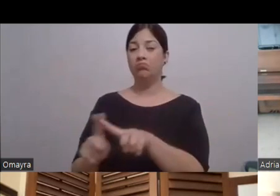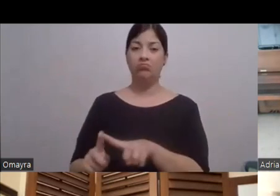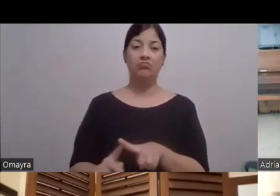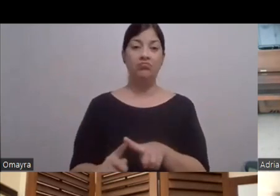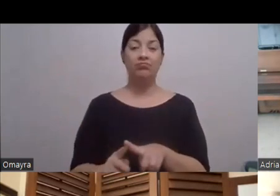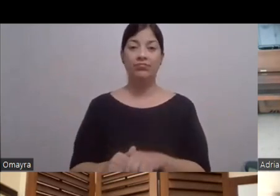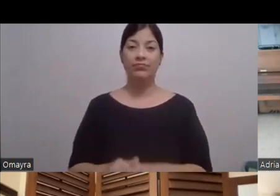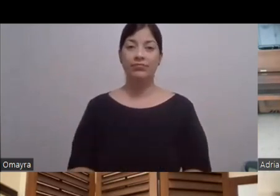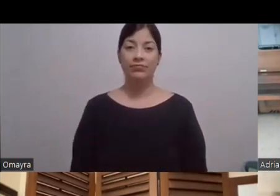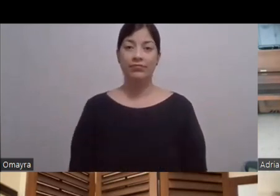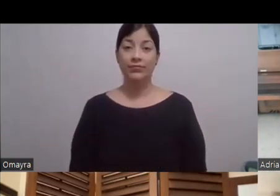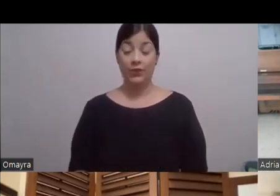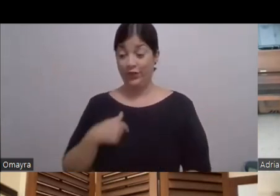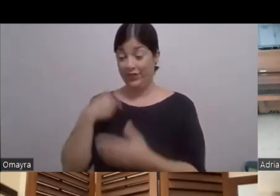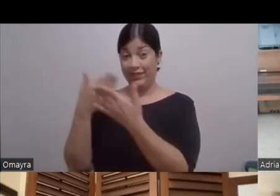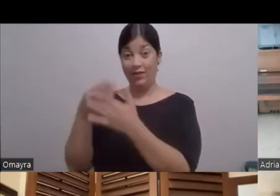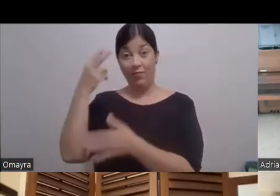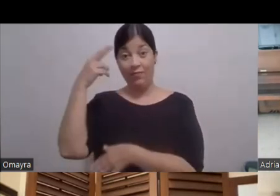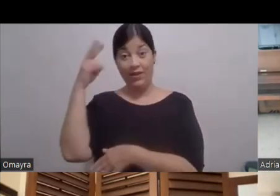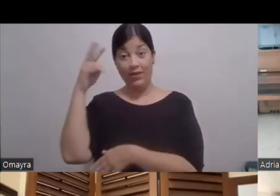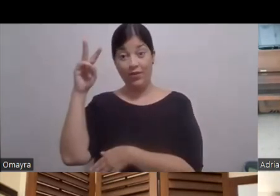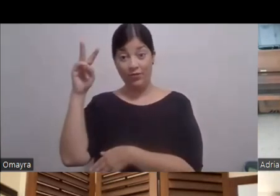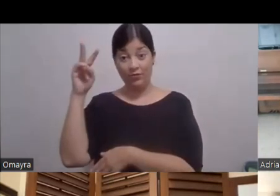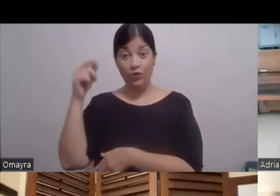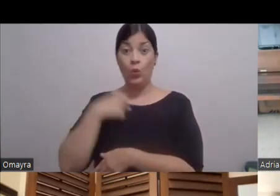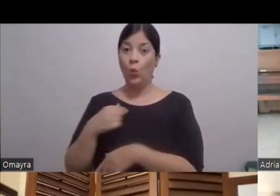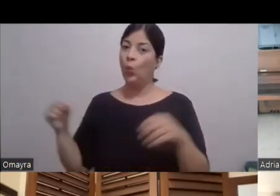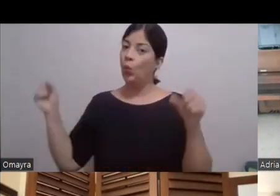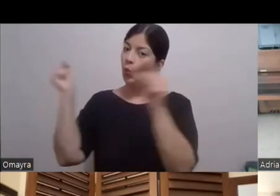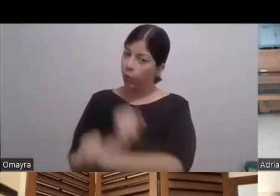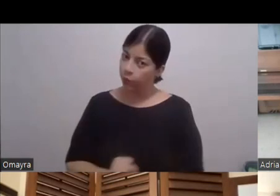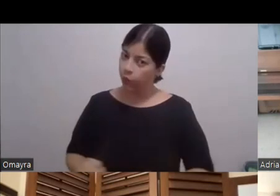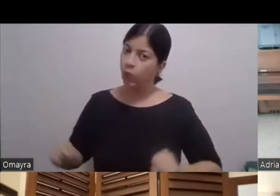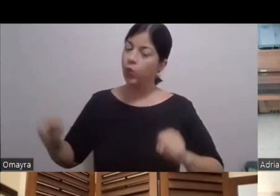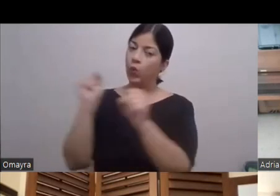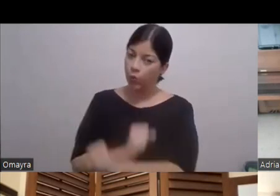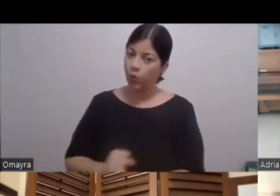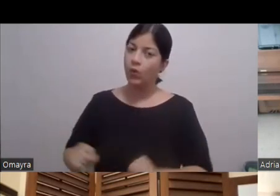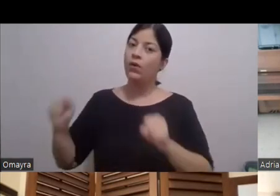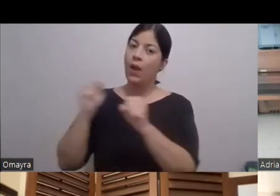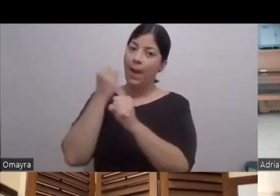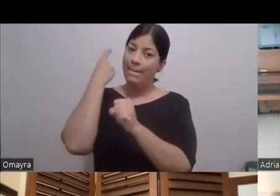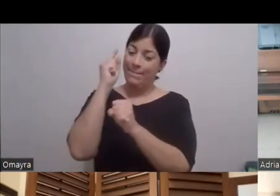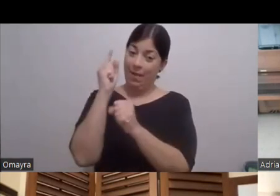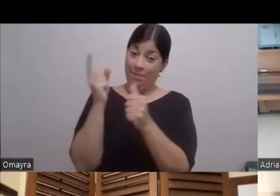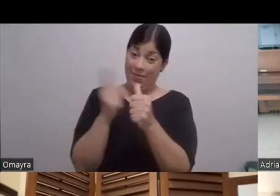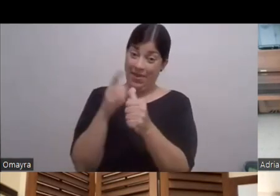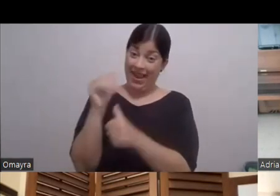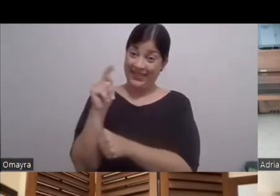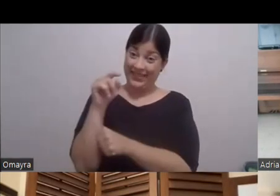México Que estuve luchando Para que me dieran En ese primer casting Un año Para la primera serie Yo estuve un año